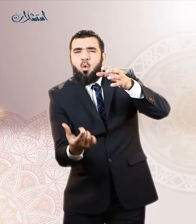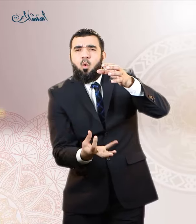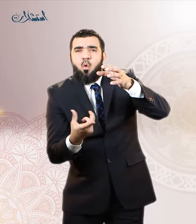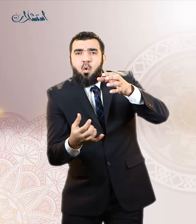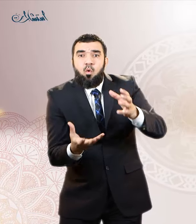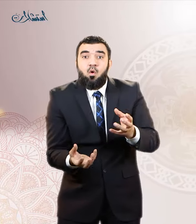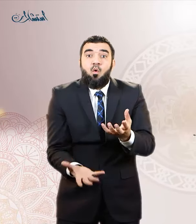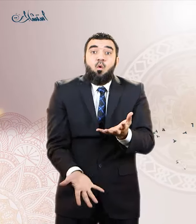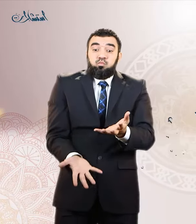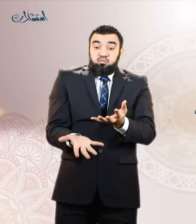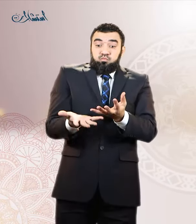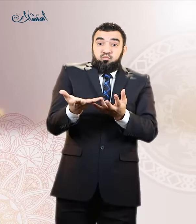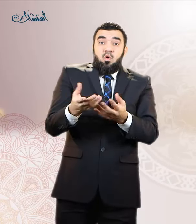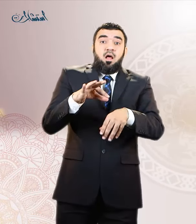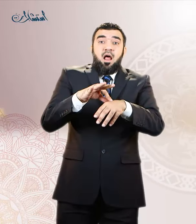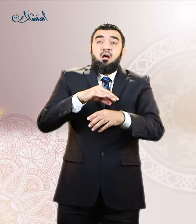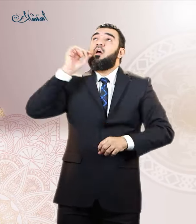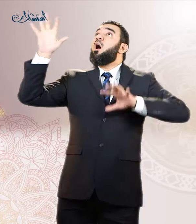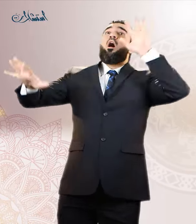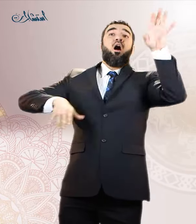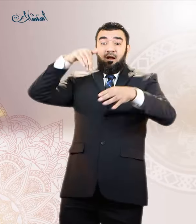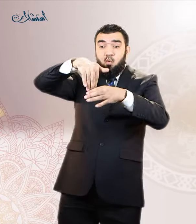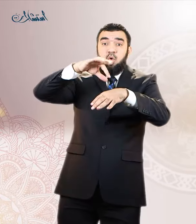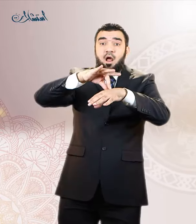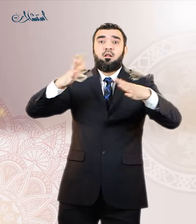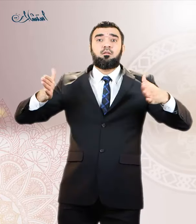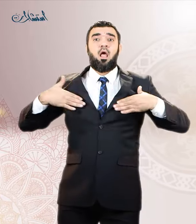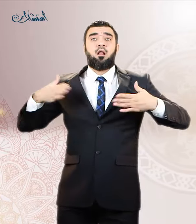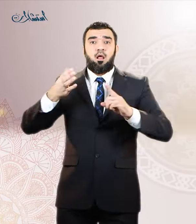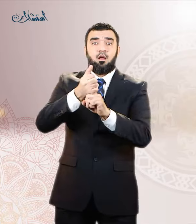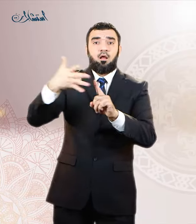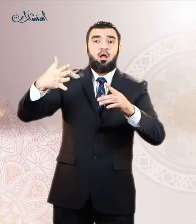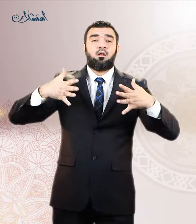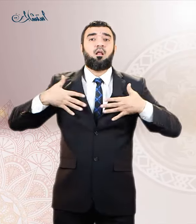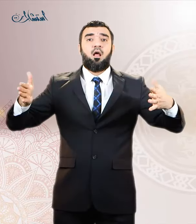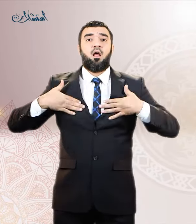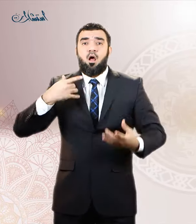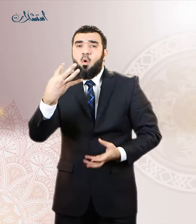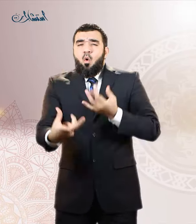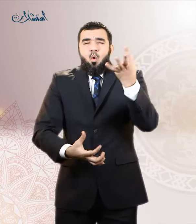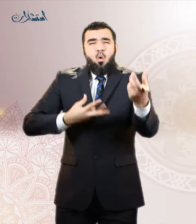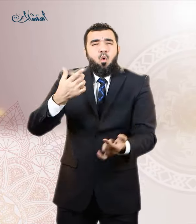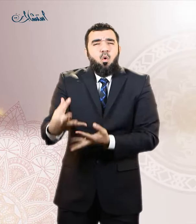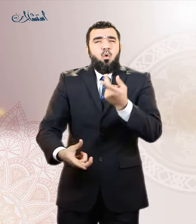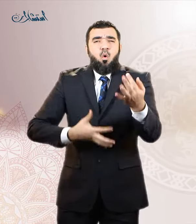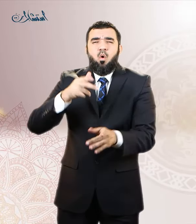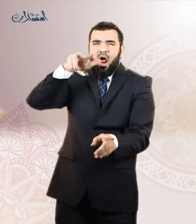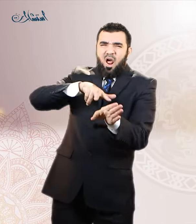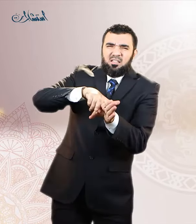ولهبها وهم يتضاغون عراه يعذبهم الله تعالى بمثل الحالة